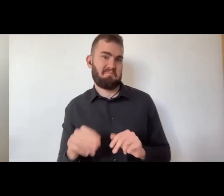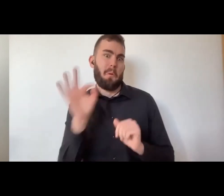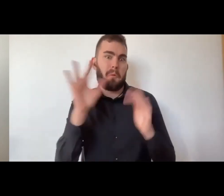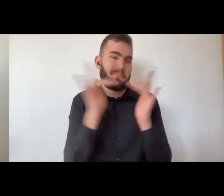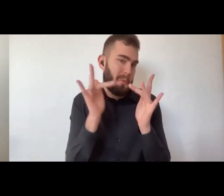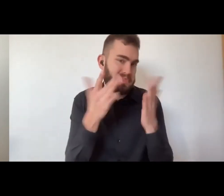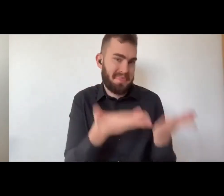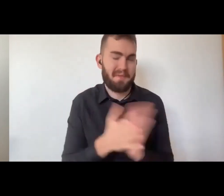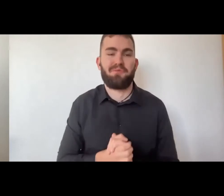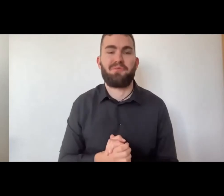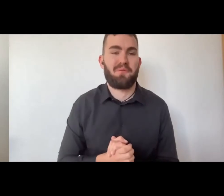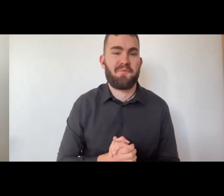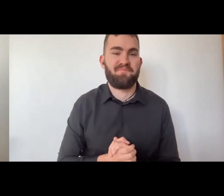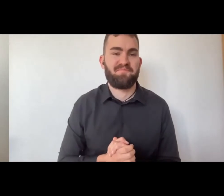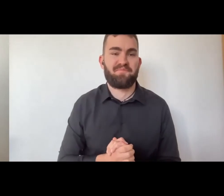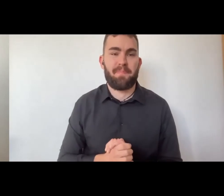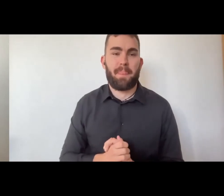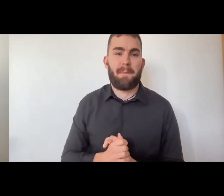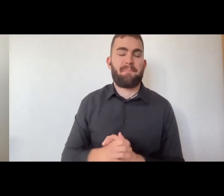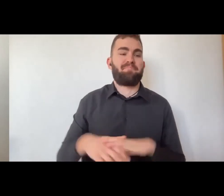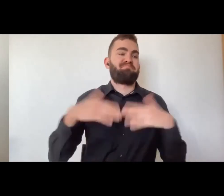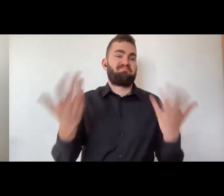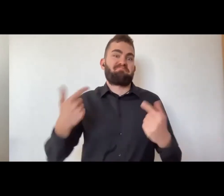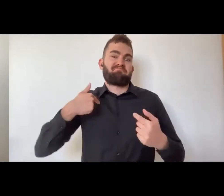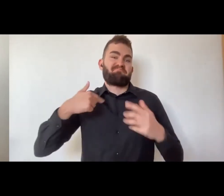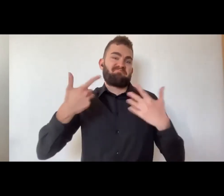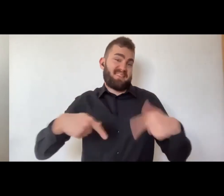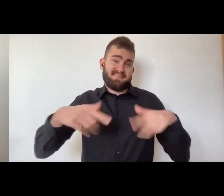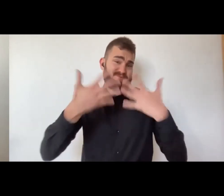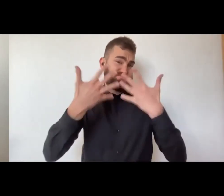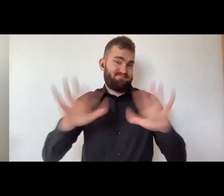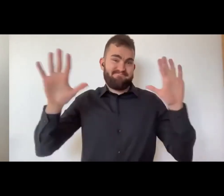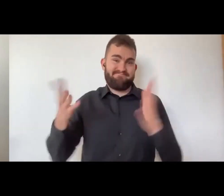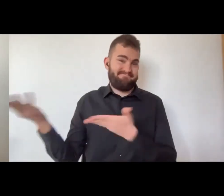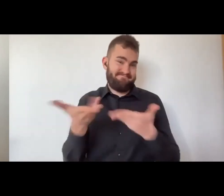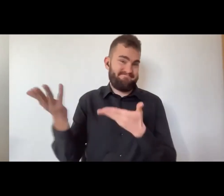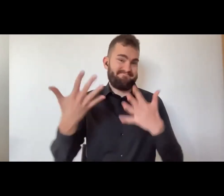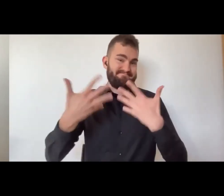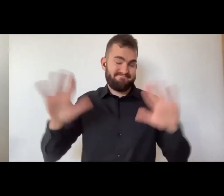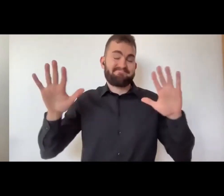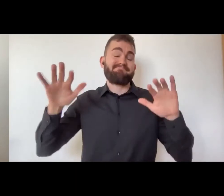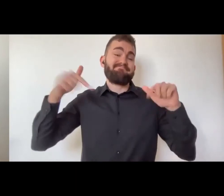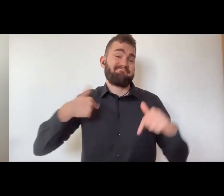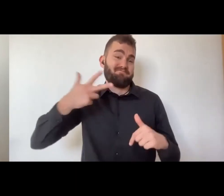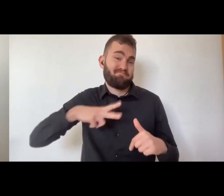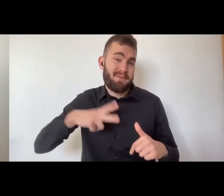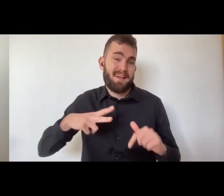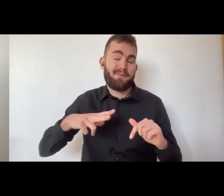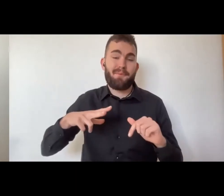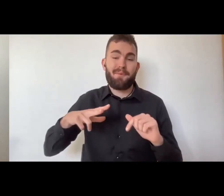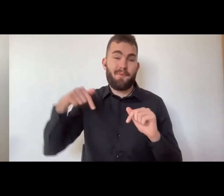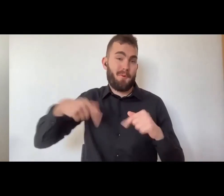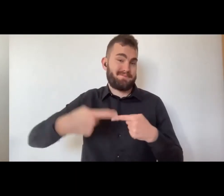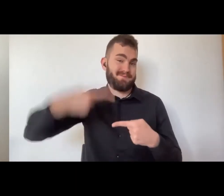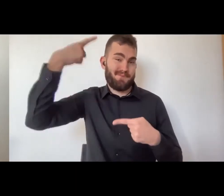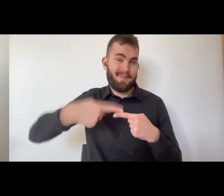e potete andare a vederla potete vedere anche altri video su YouTube o contattarla. Credo di poter chiudere con